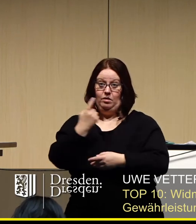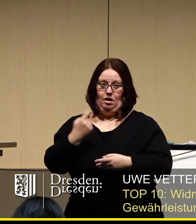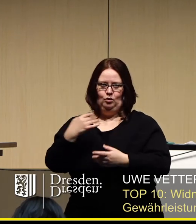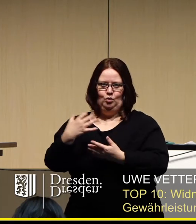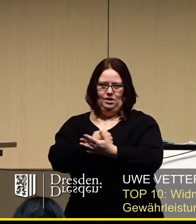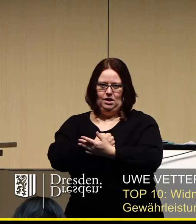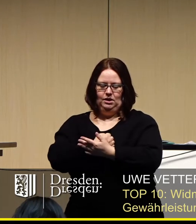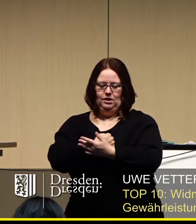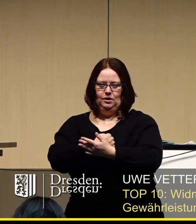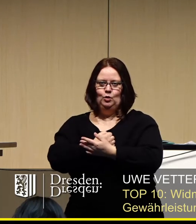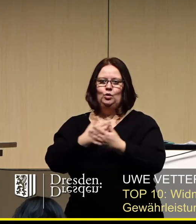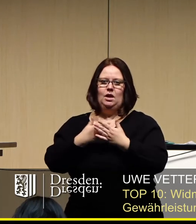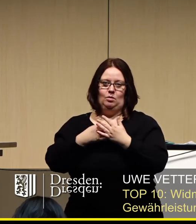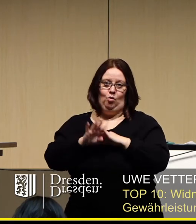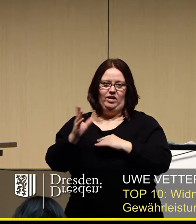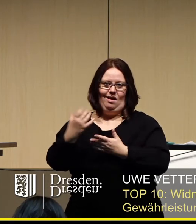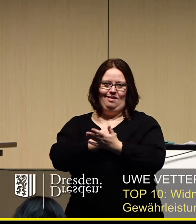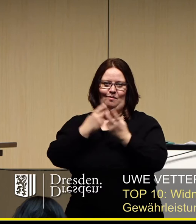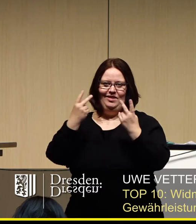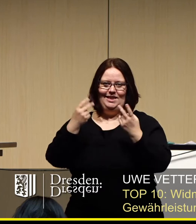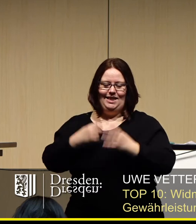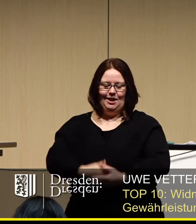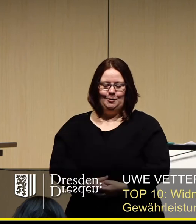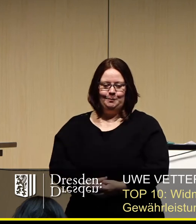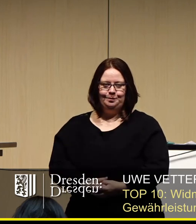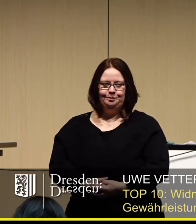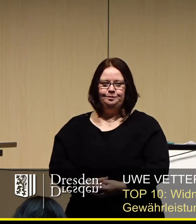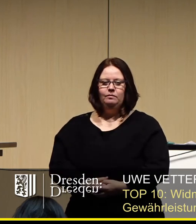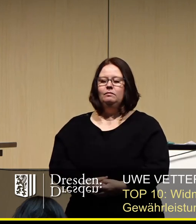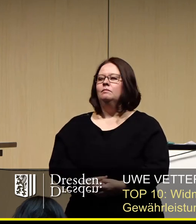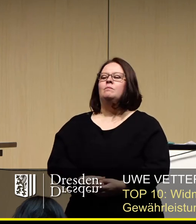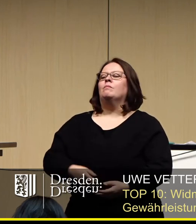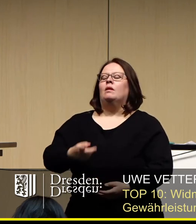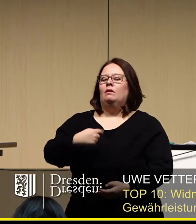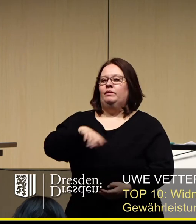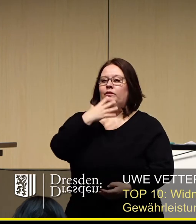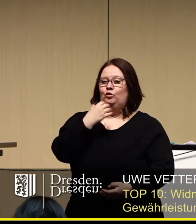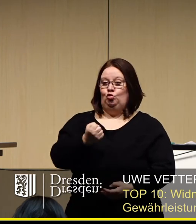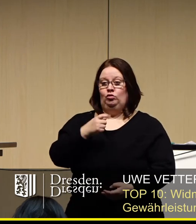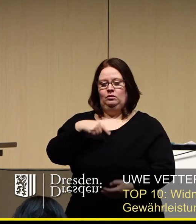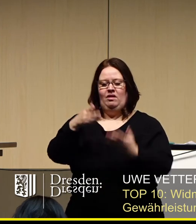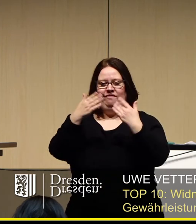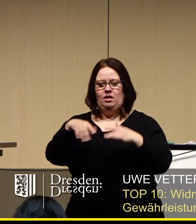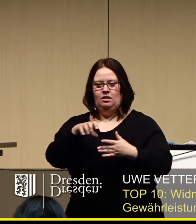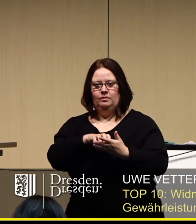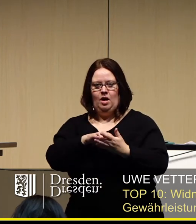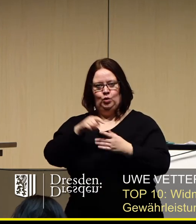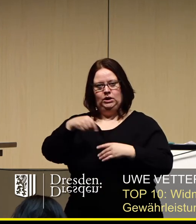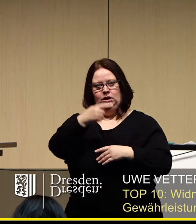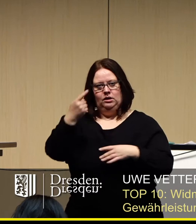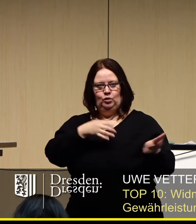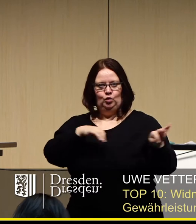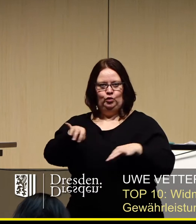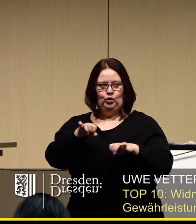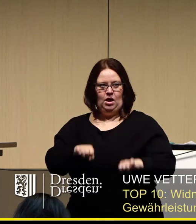Umsatzes und somit ihre Einnahmen. Wir alle wünschen uns, dass diese Weihnachtsmärkte auch in diesem Jahr